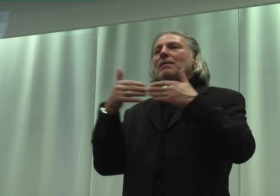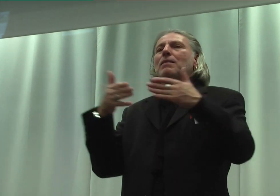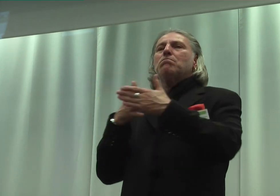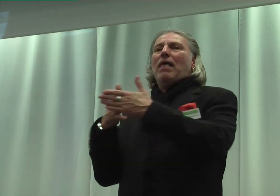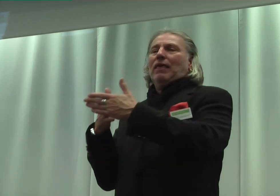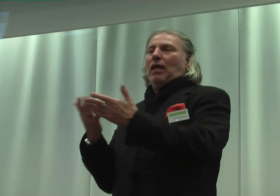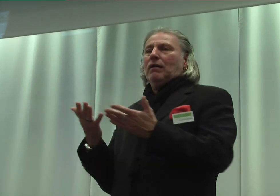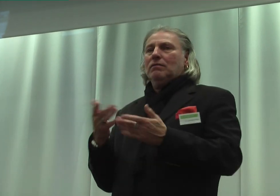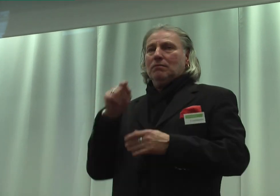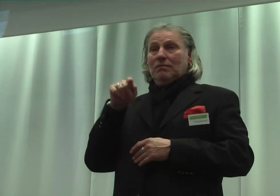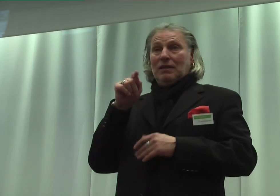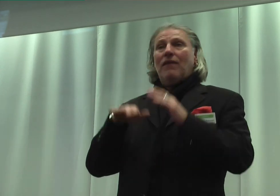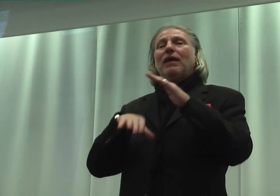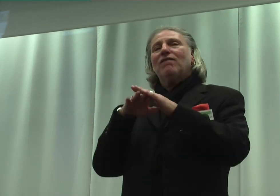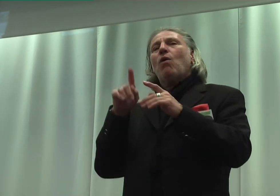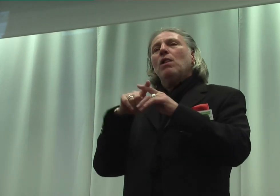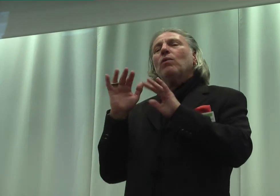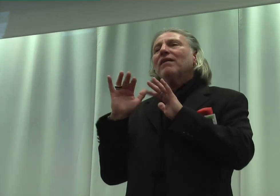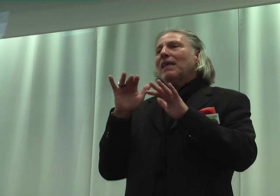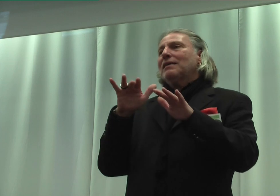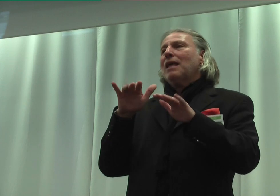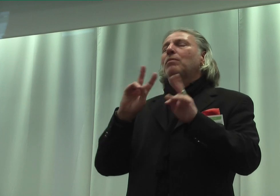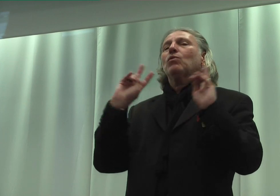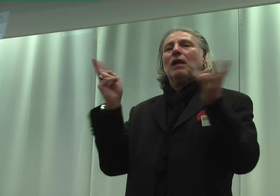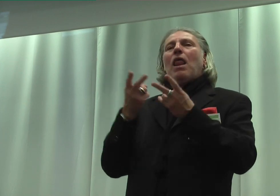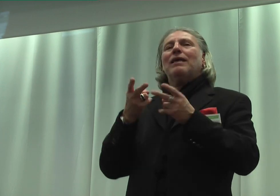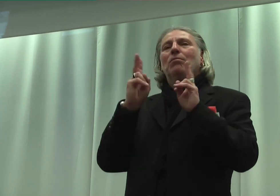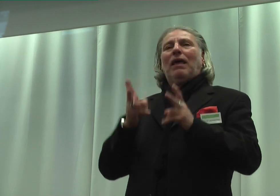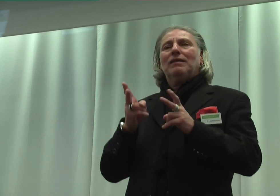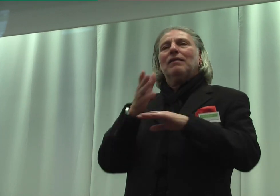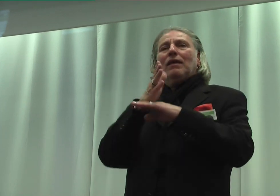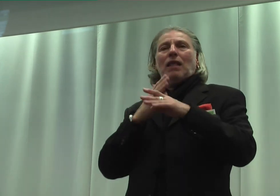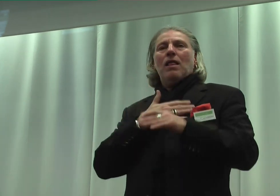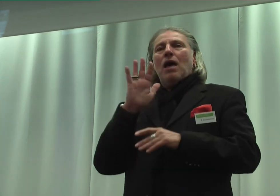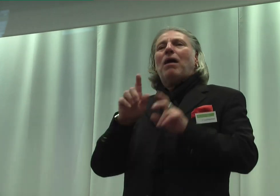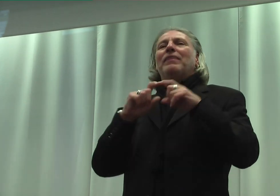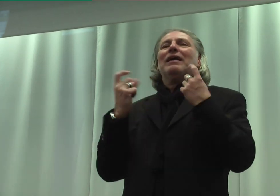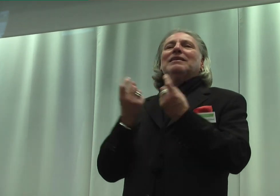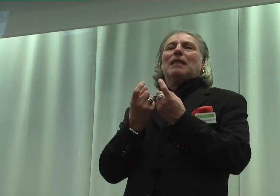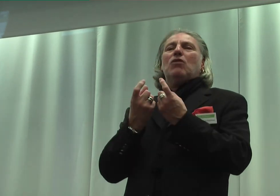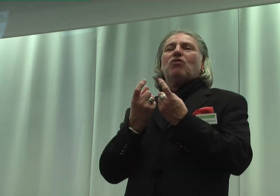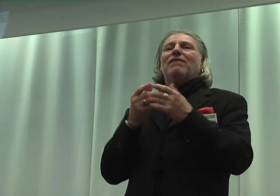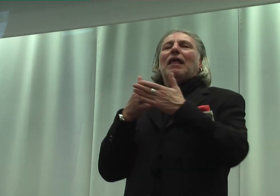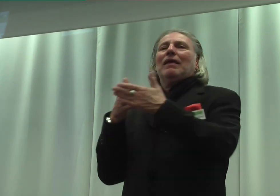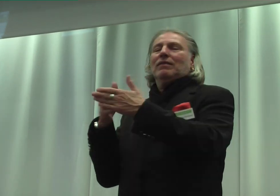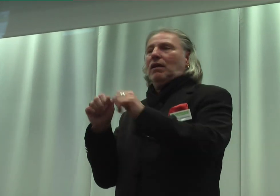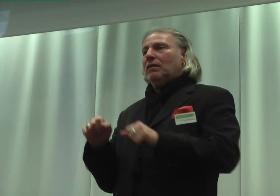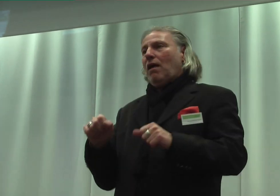die an der vollen, unhebsamen und gleichberechtigten Teilhabe an der Gesellschaft hindern können. Daraus